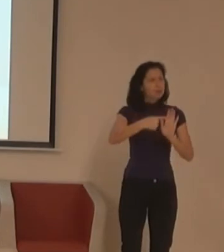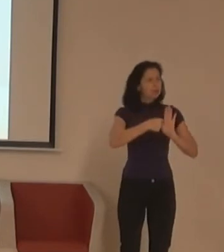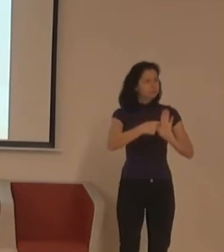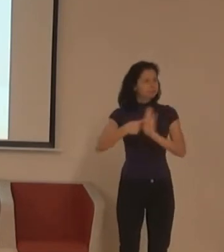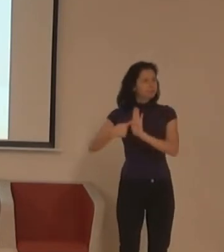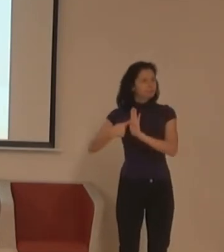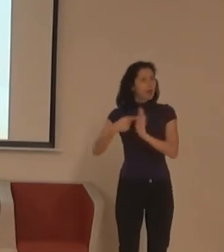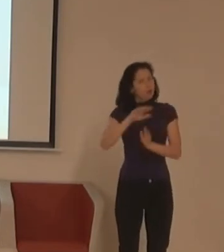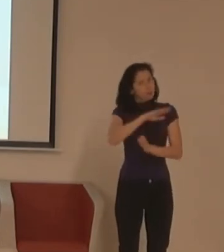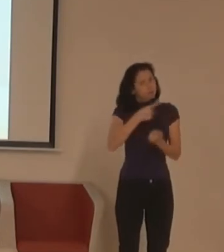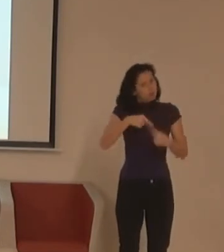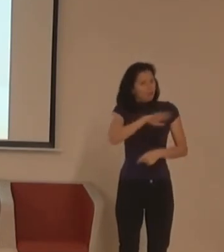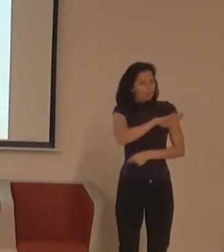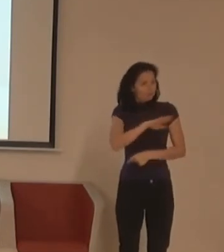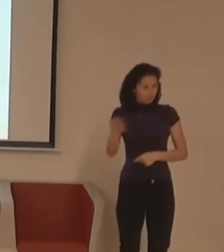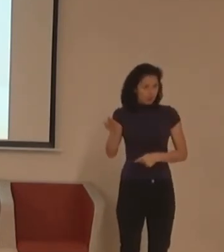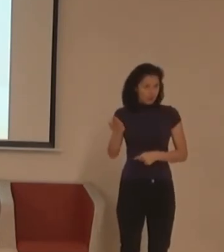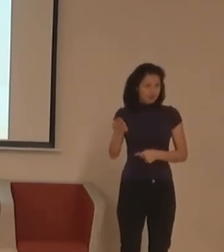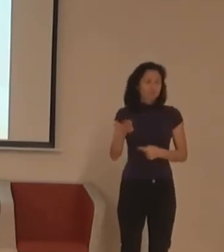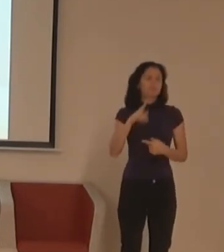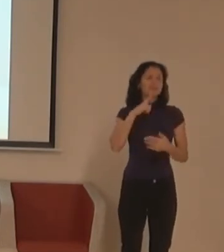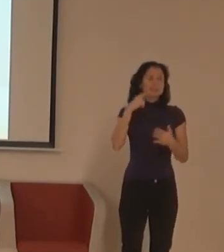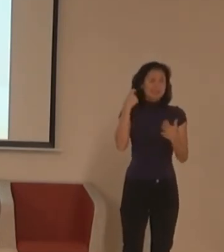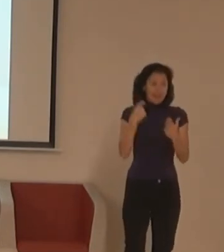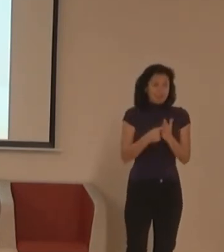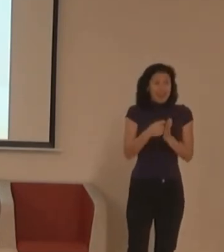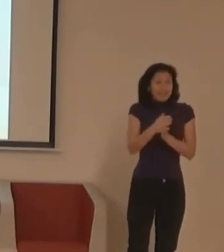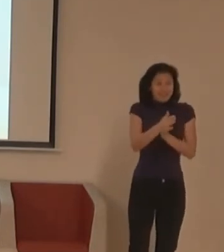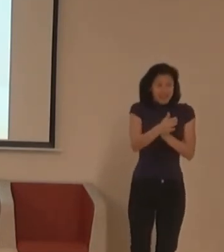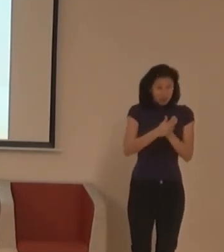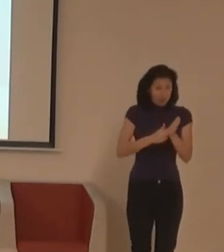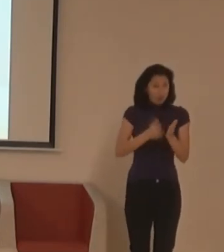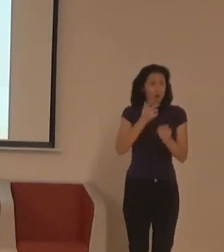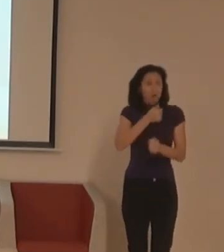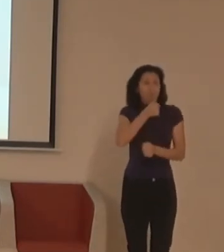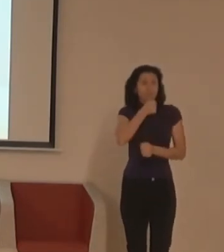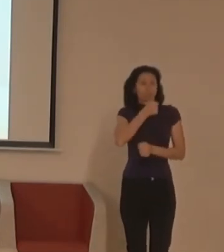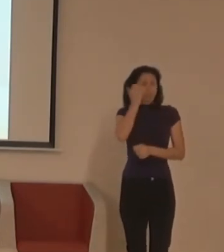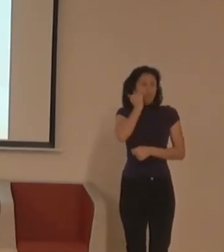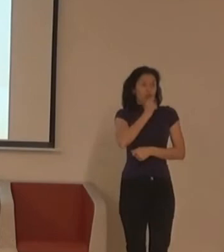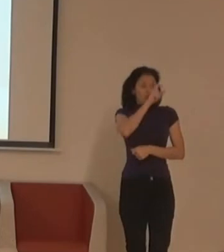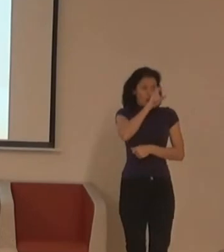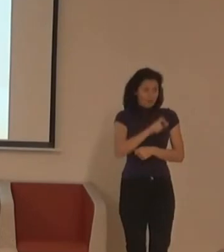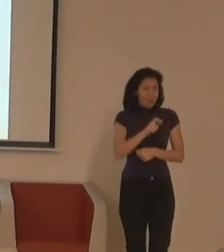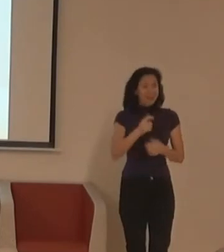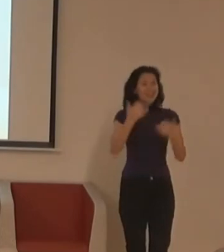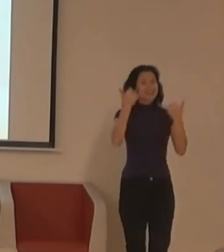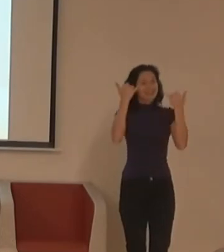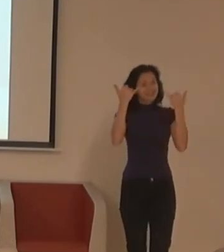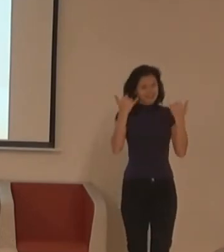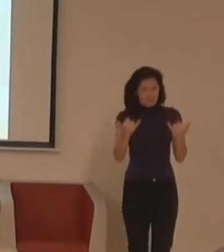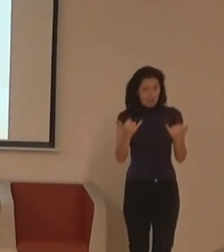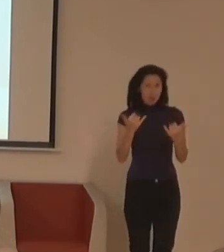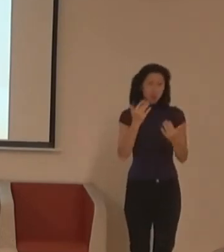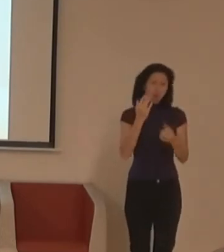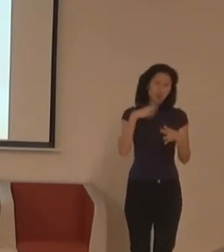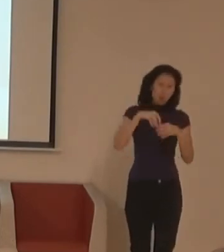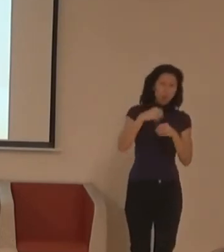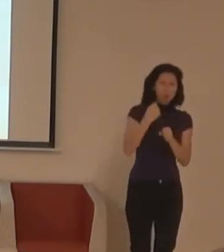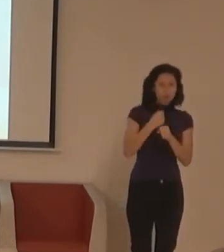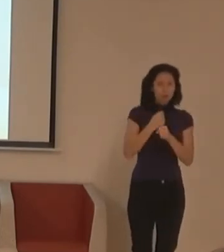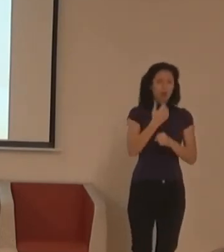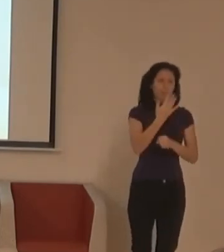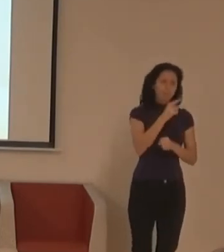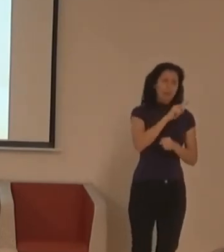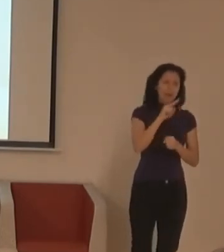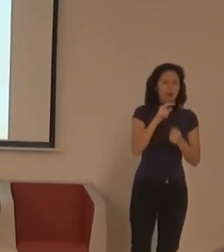začal na tom pracovat. Na začátku s jedním člověkem, teď on aktuálně z pěti šesti lidma, z nichž někteří jsou součástí